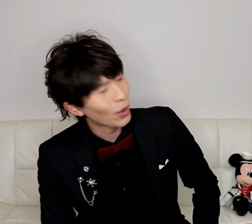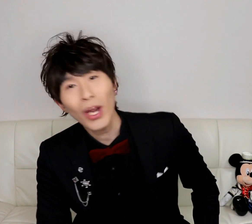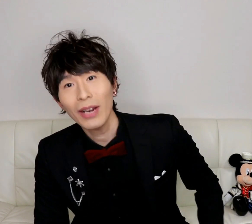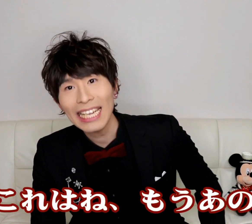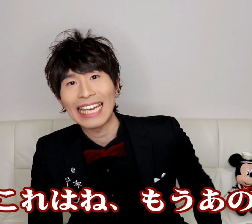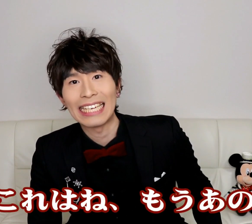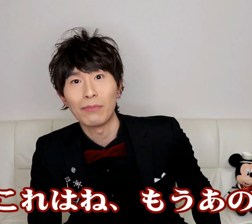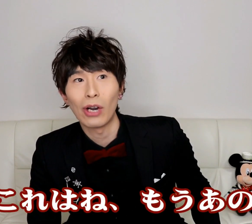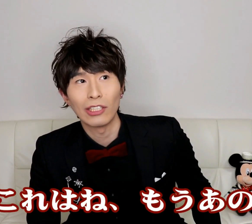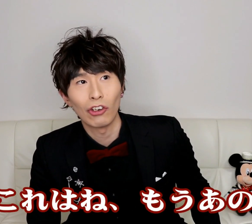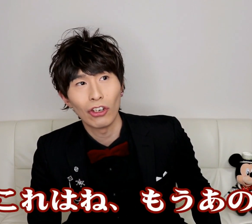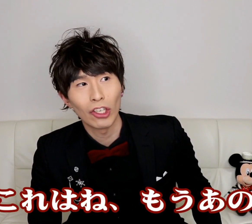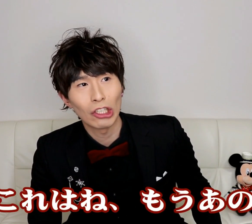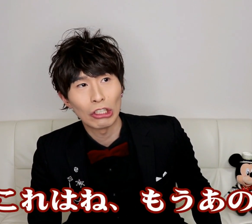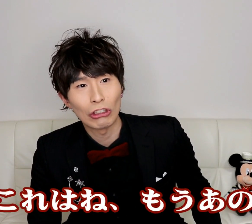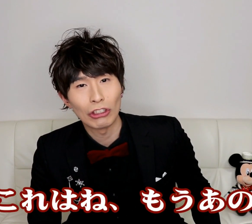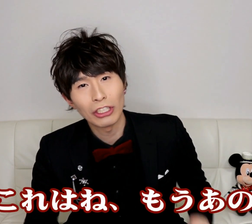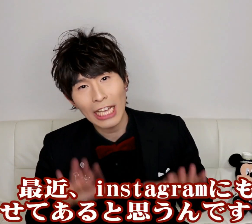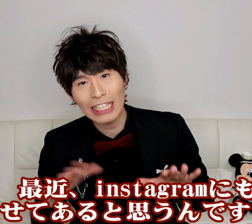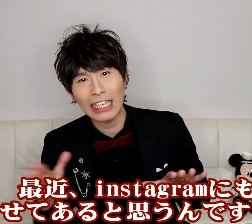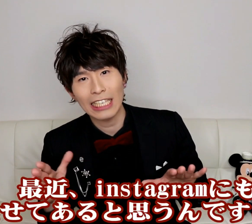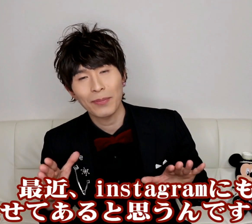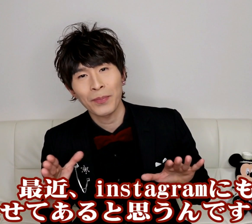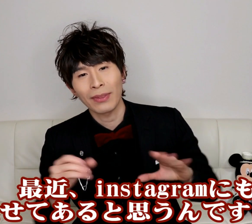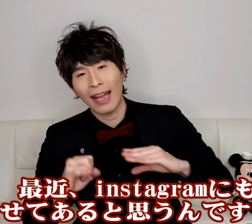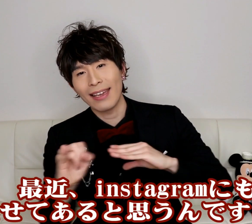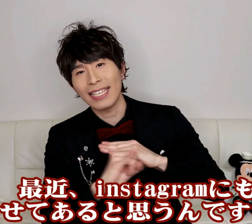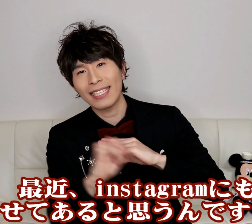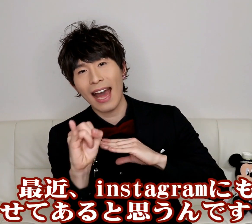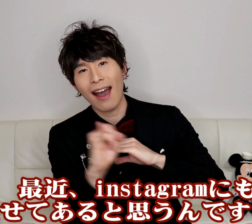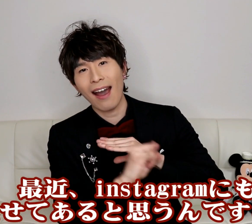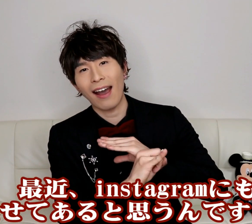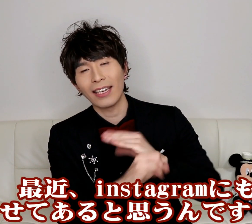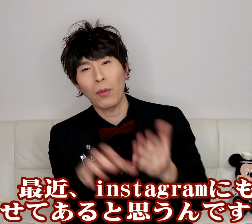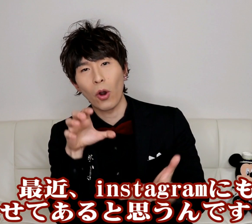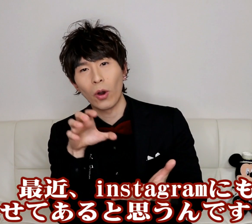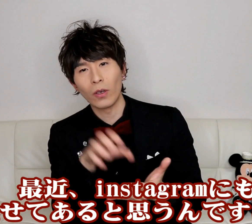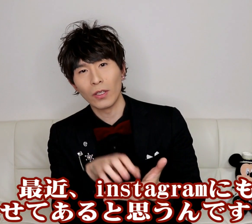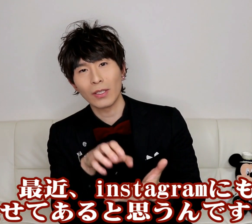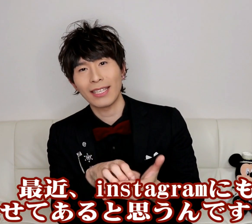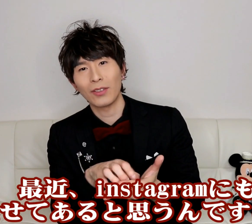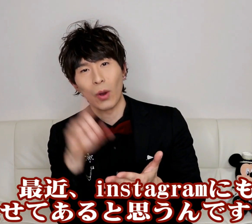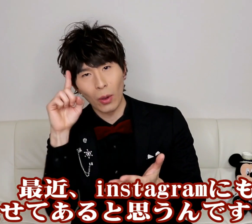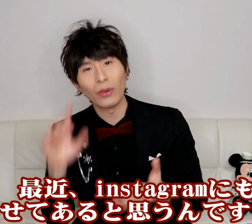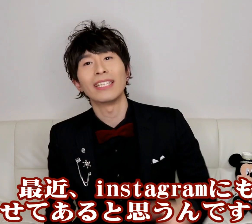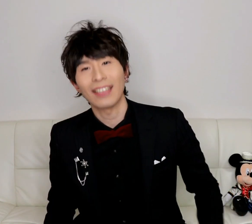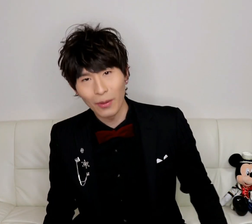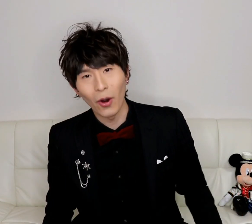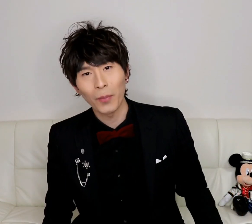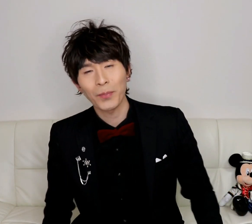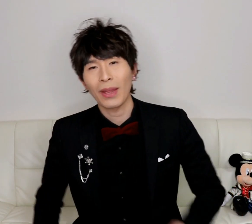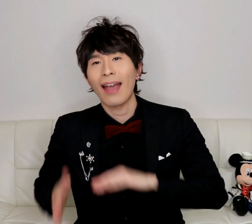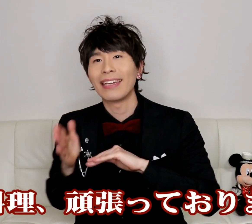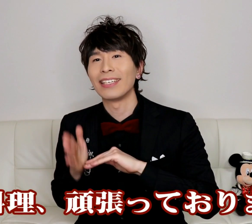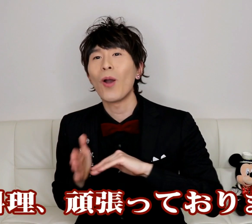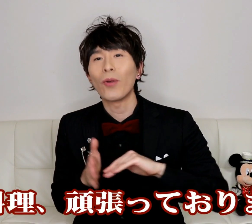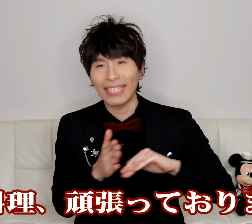これはねもうあのー最近インスタにも載せてると思うんですけども料理